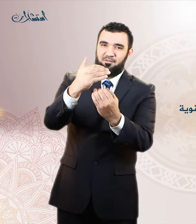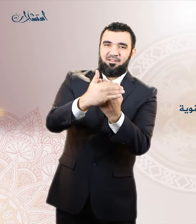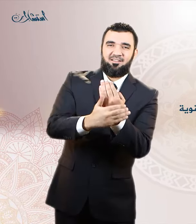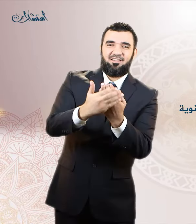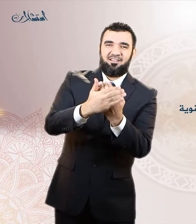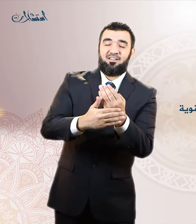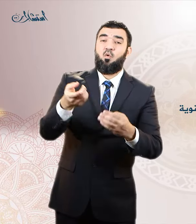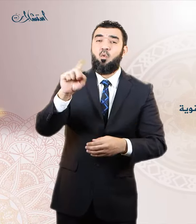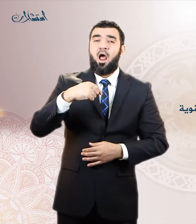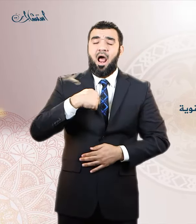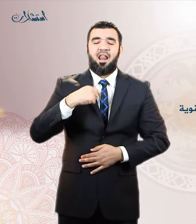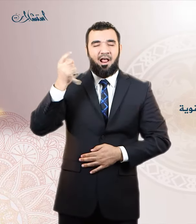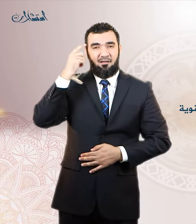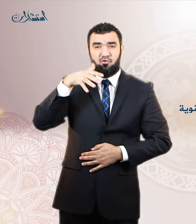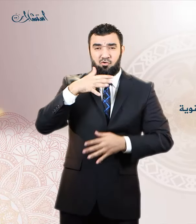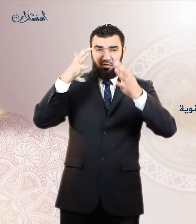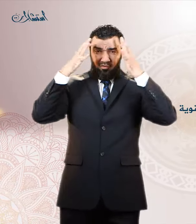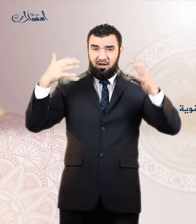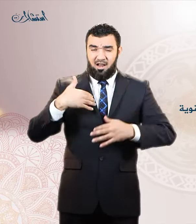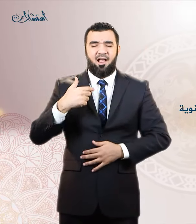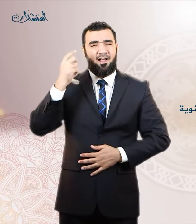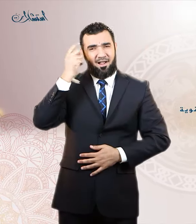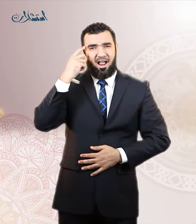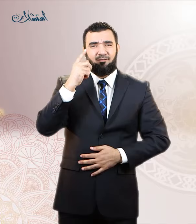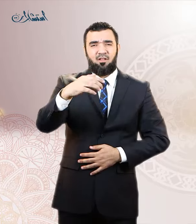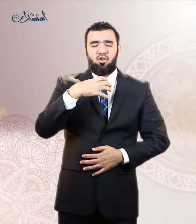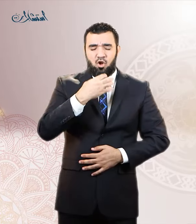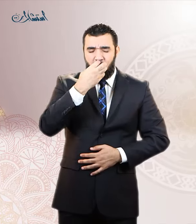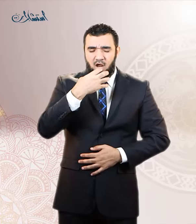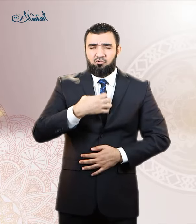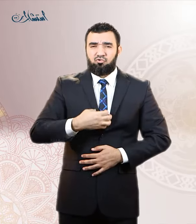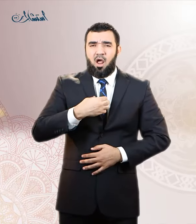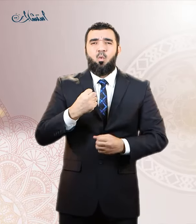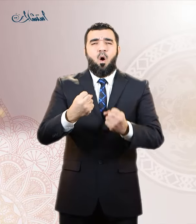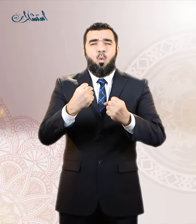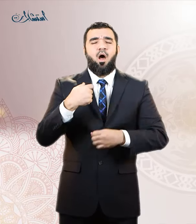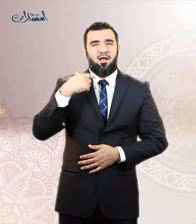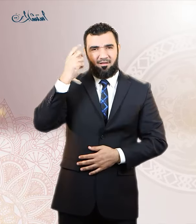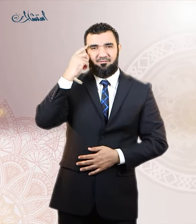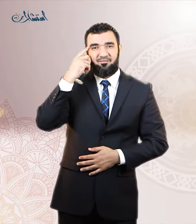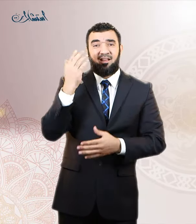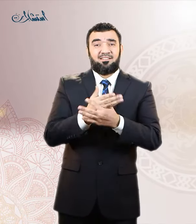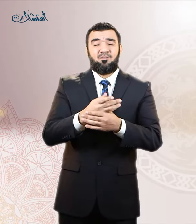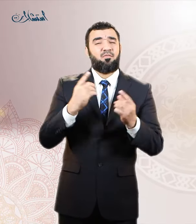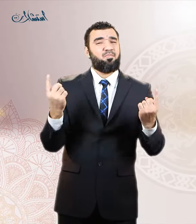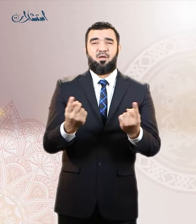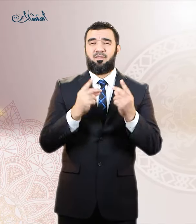ما تعانيه من الشهوة القوية فهو امر طبيعي لشاب في مثل سنك